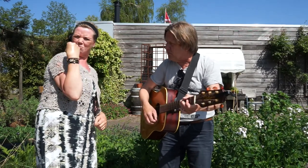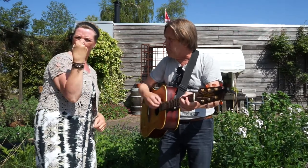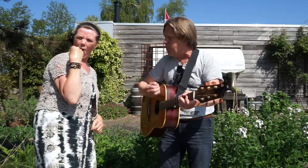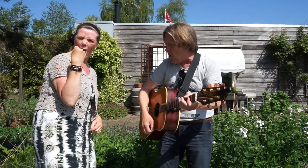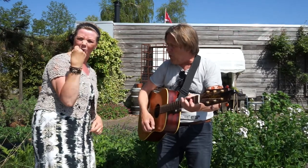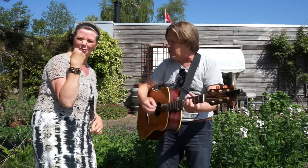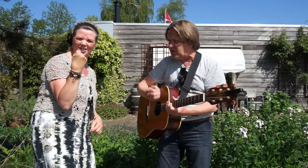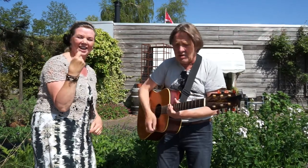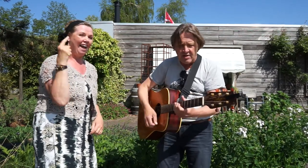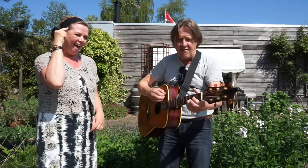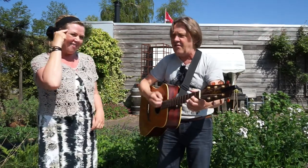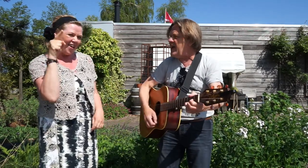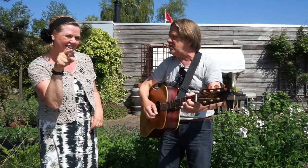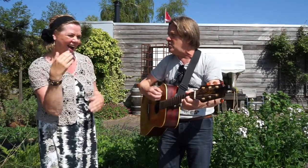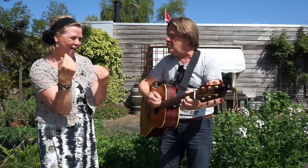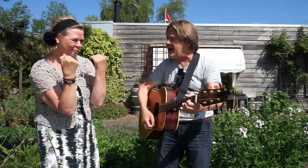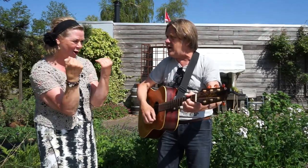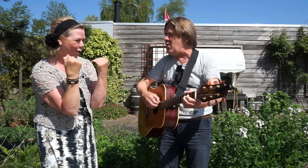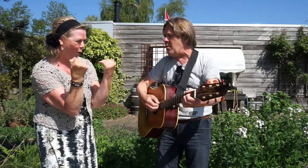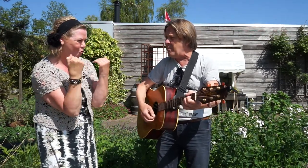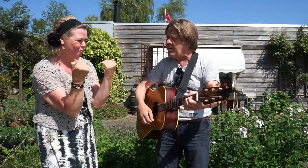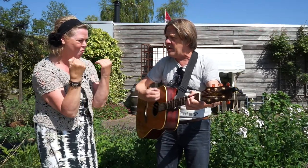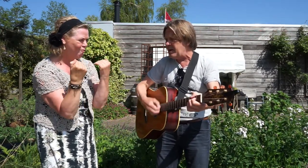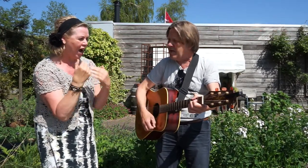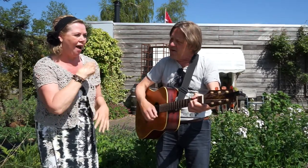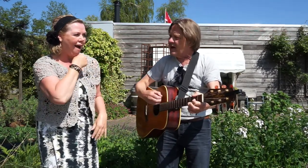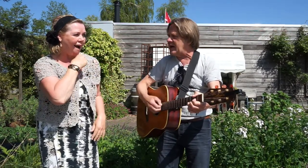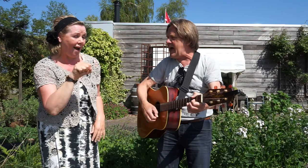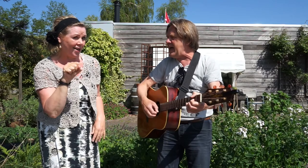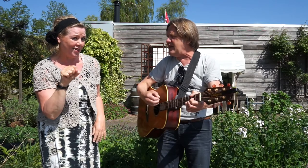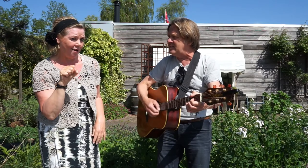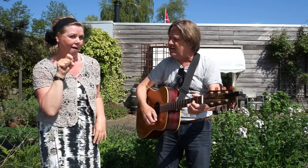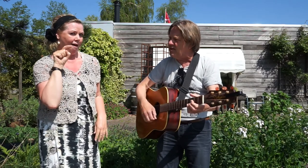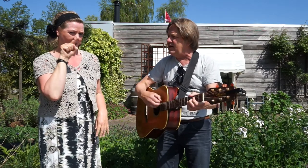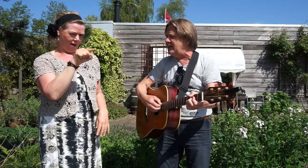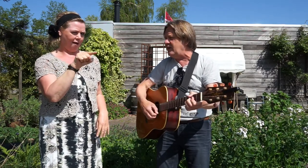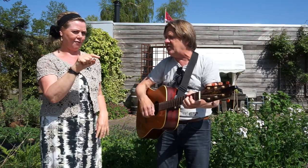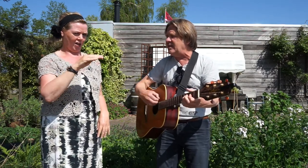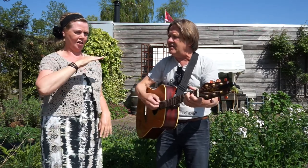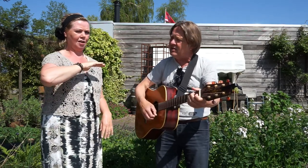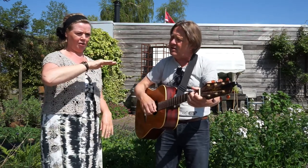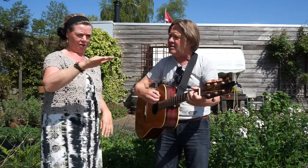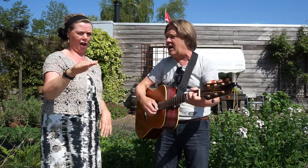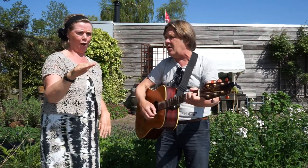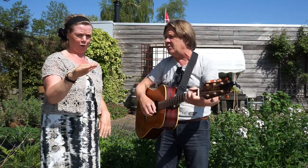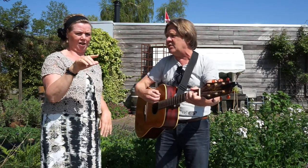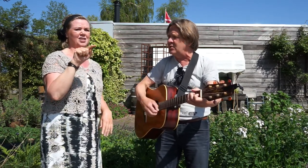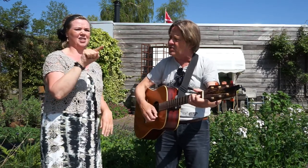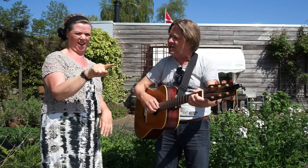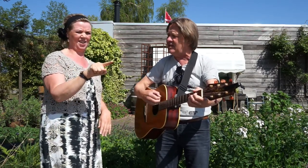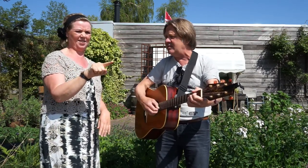boos. En weet je waarom? Geitje heeft in de tuin gezeten.